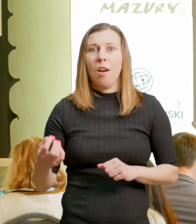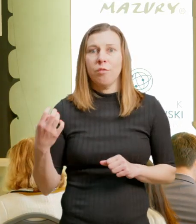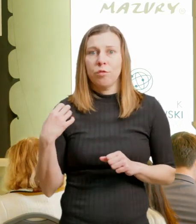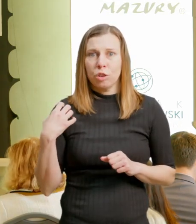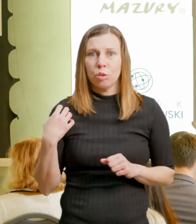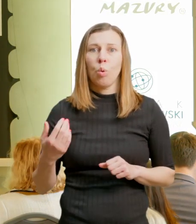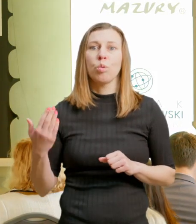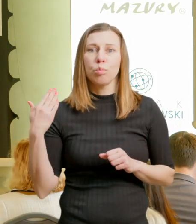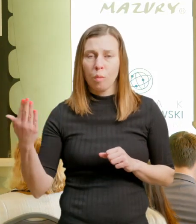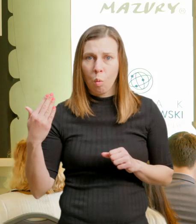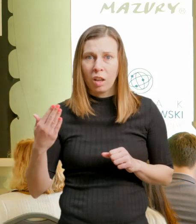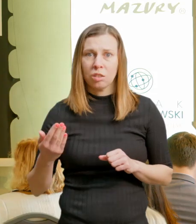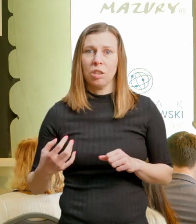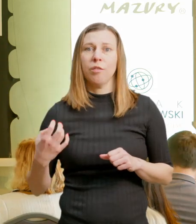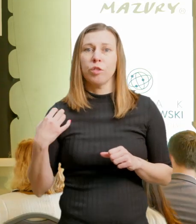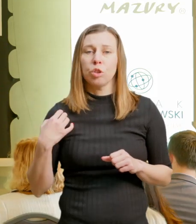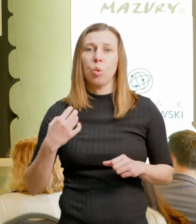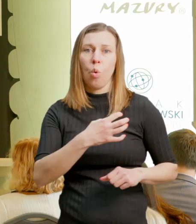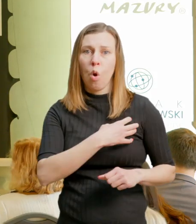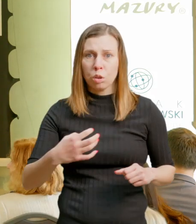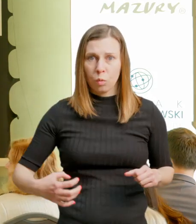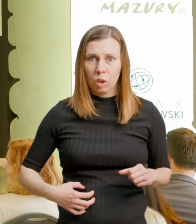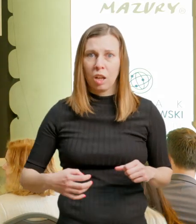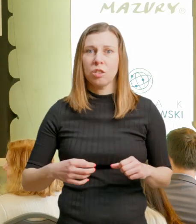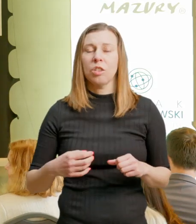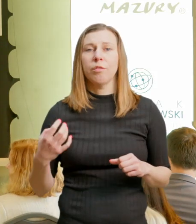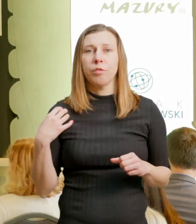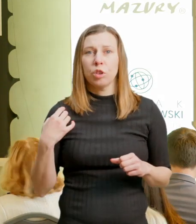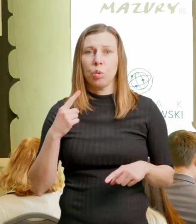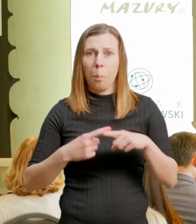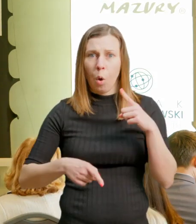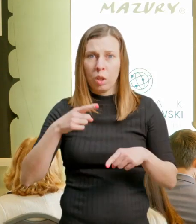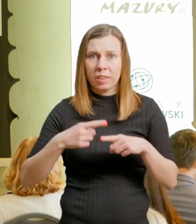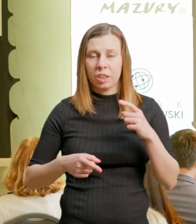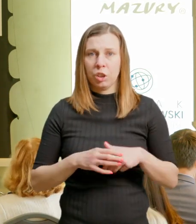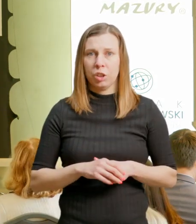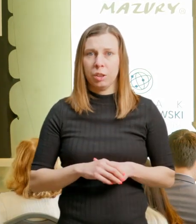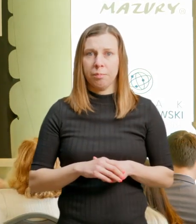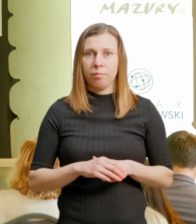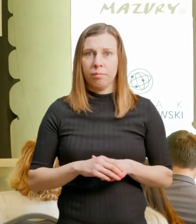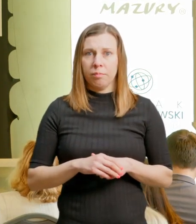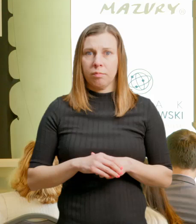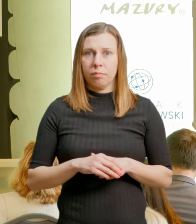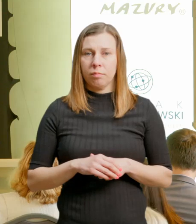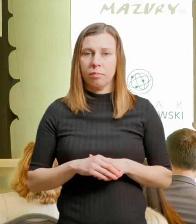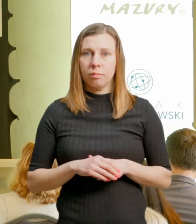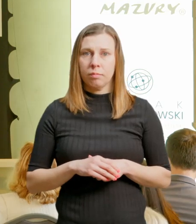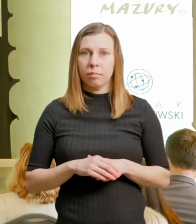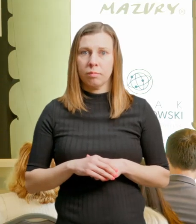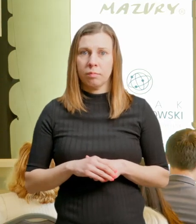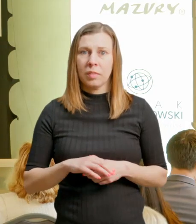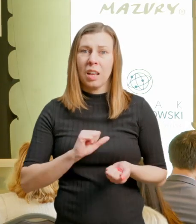zmian. Zmian w każdym aspekcie życia. Życia społecznego, życia gospodarczego, życia politycznego.